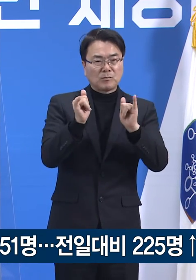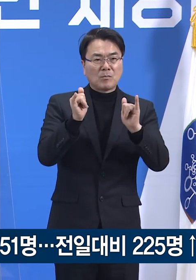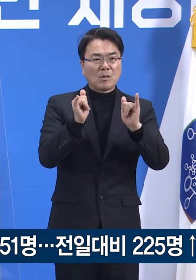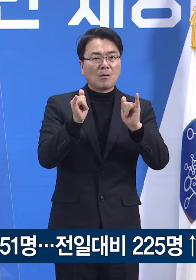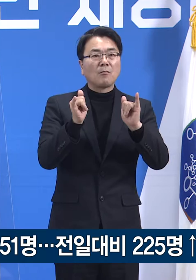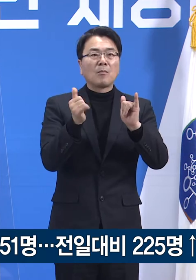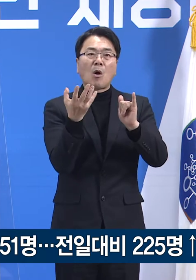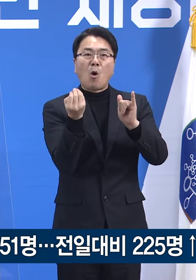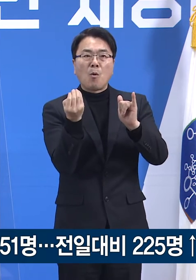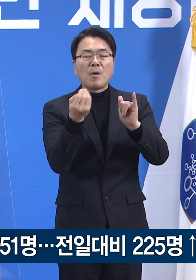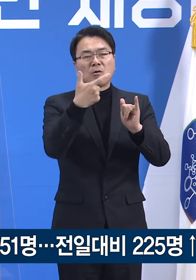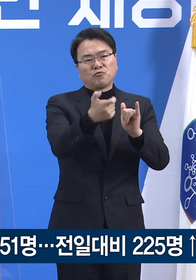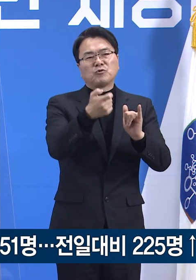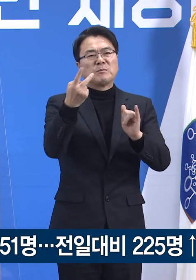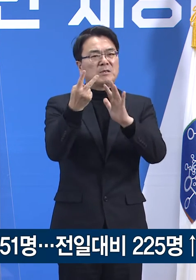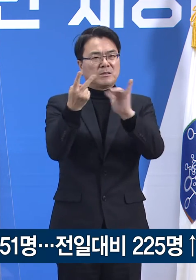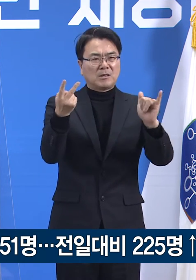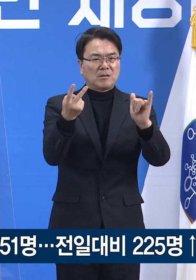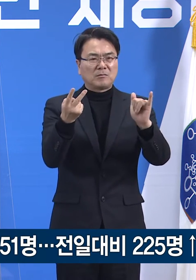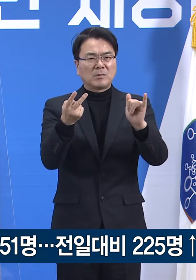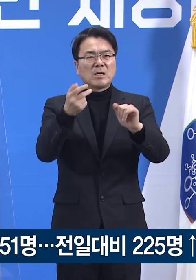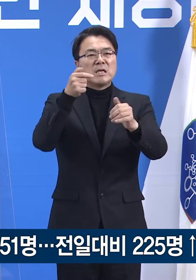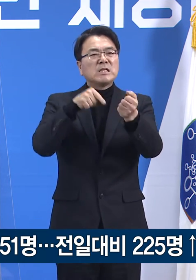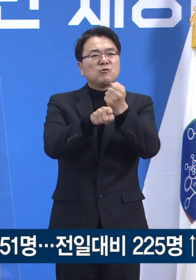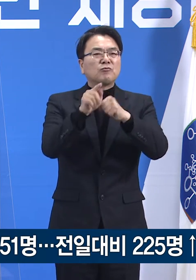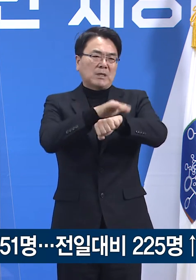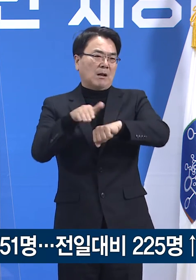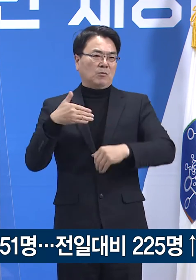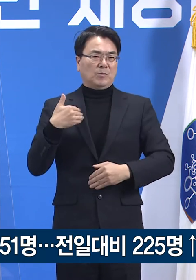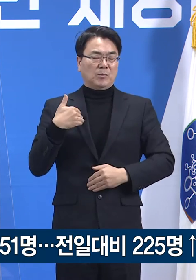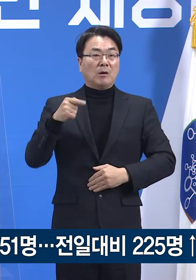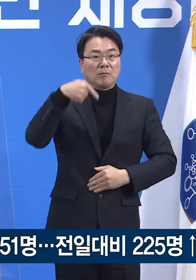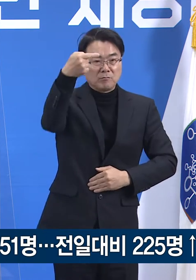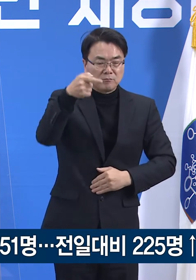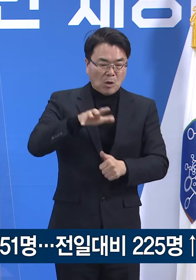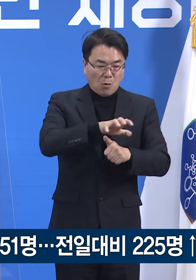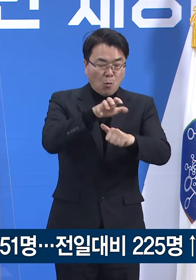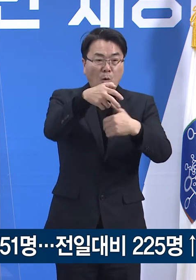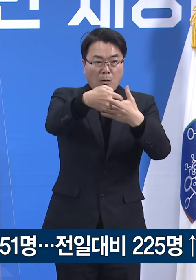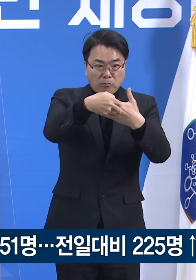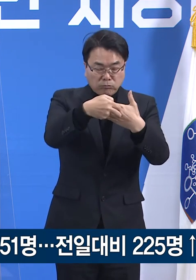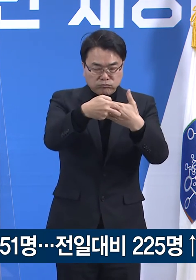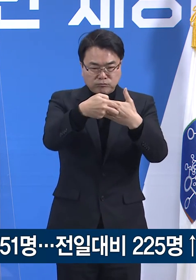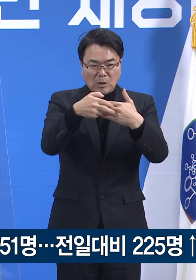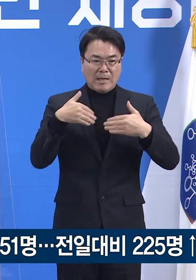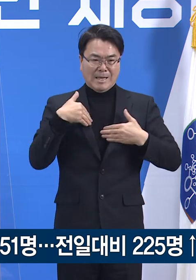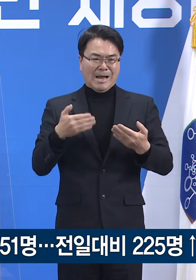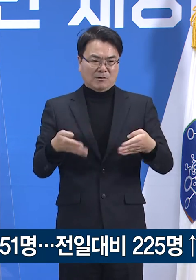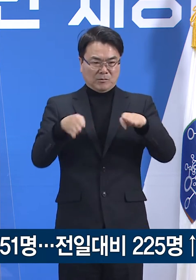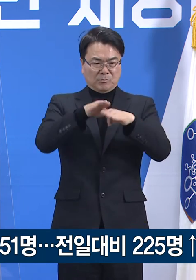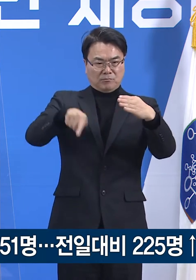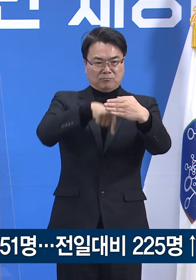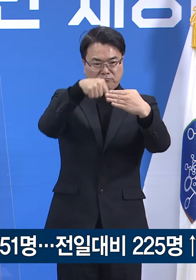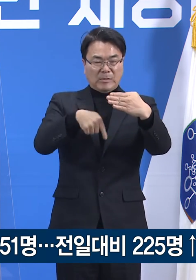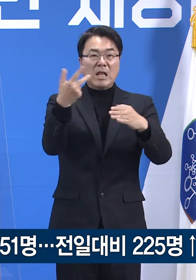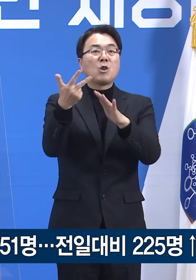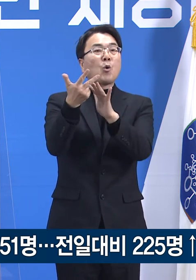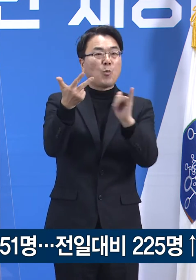.6%인 62명이었습니다. 요양병원, 노인 요양시설 등 취약기관 관련 확진자는